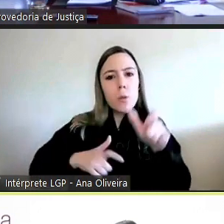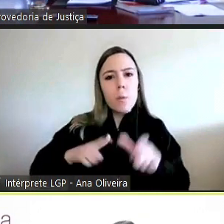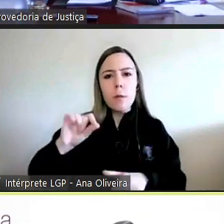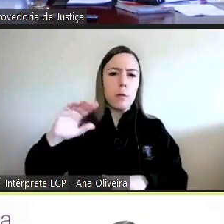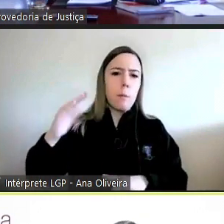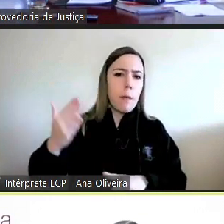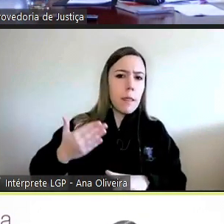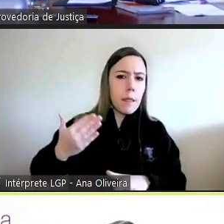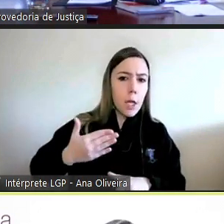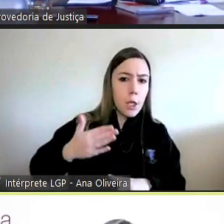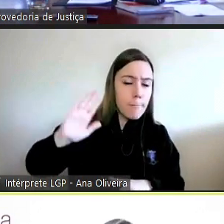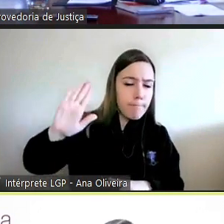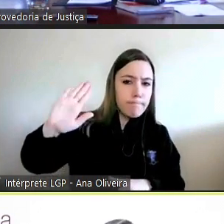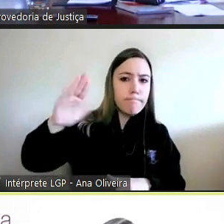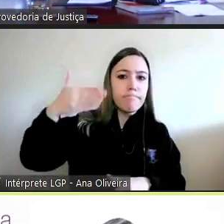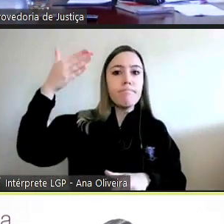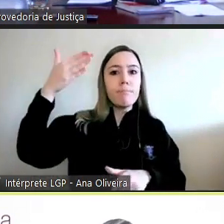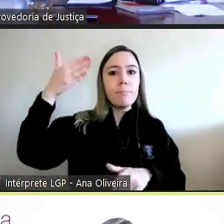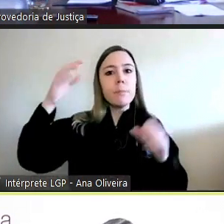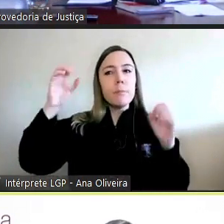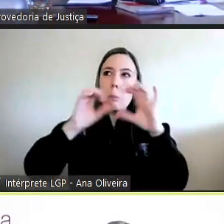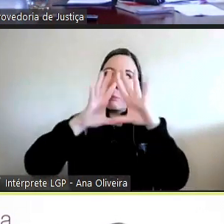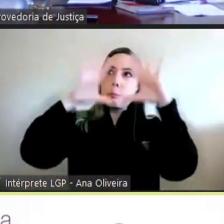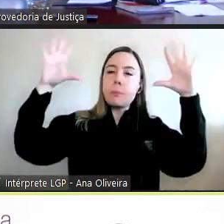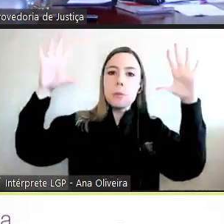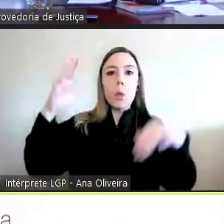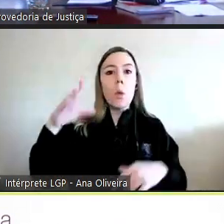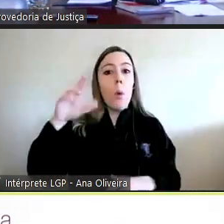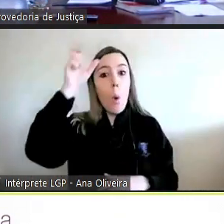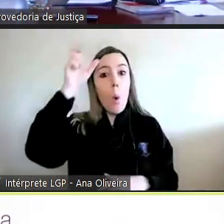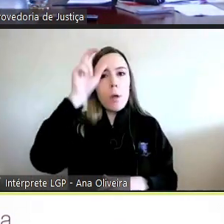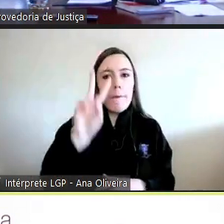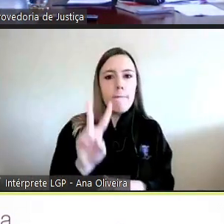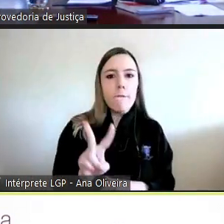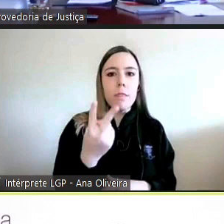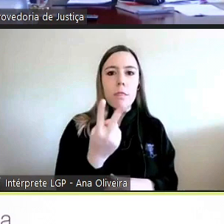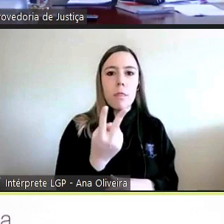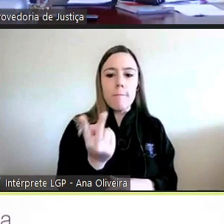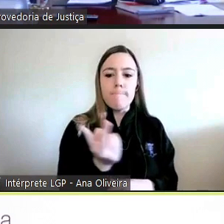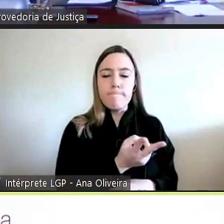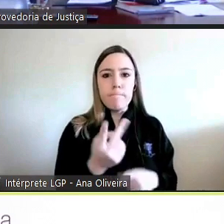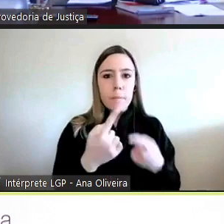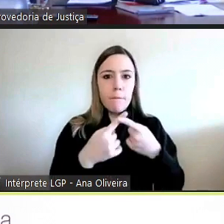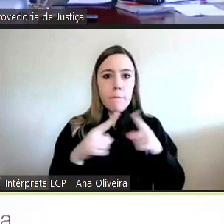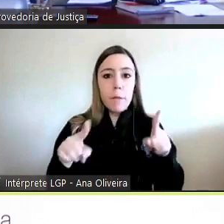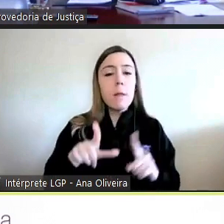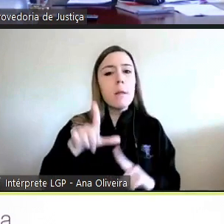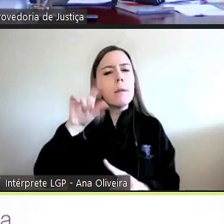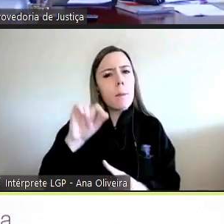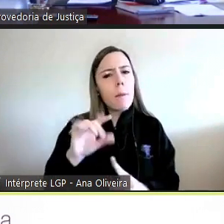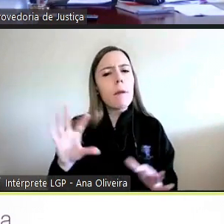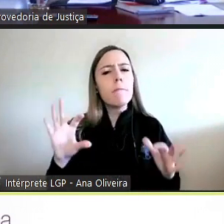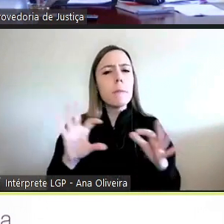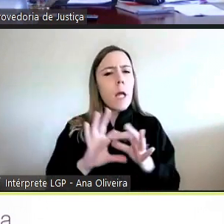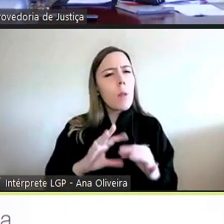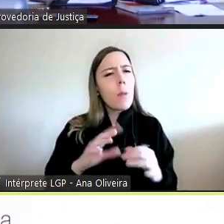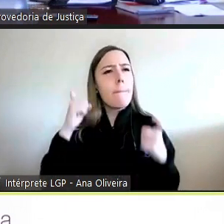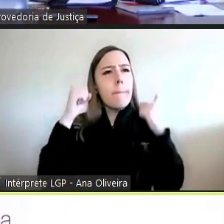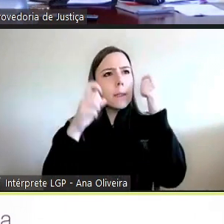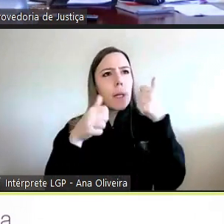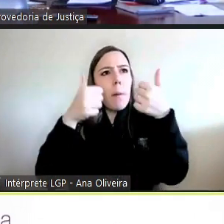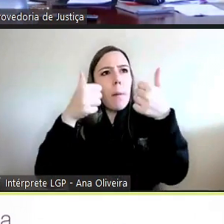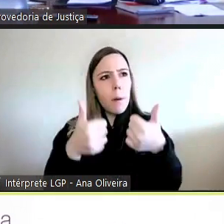de elucidação destes dois conceitos também diferenciados e, fundamentalmente, reconhecendo o papel do trabalhador em funções